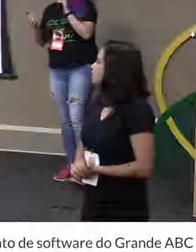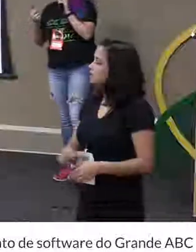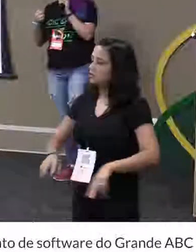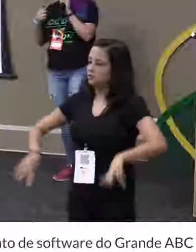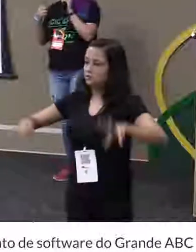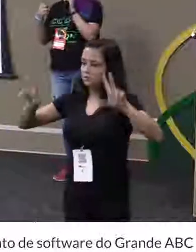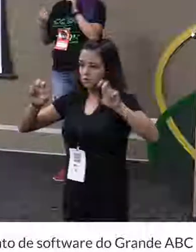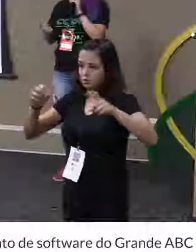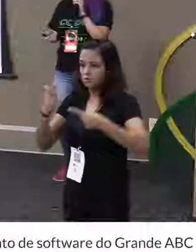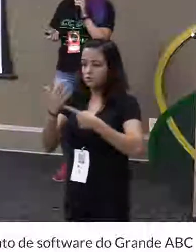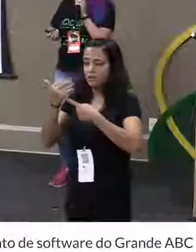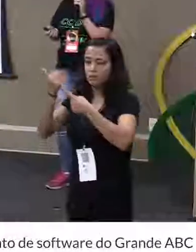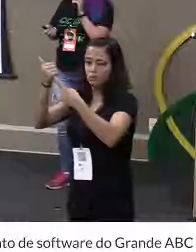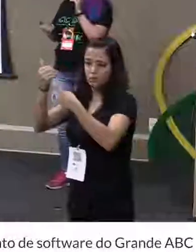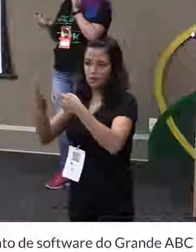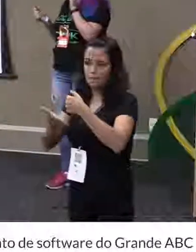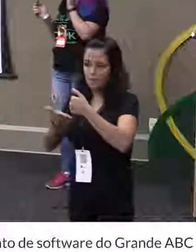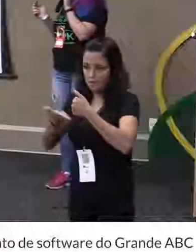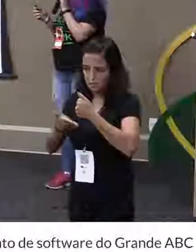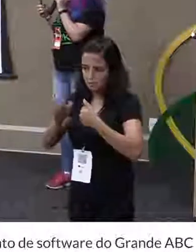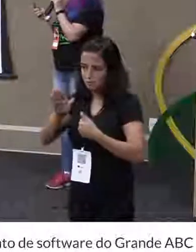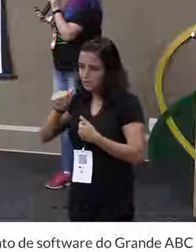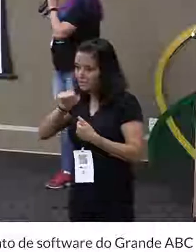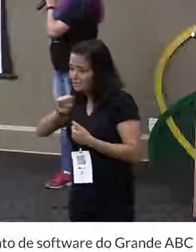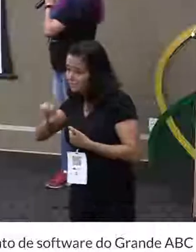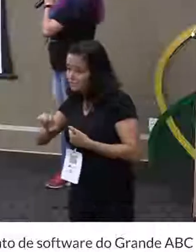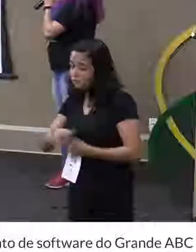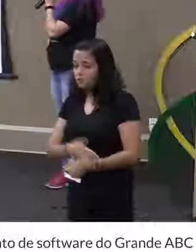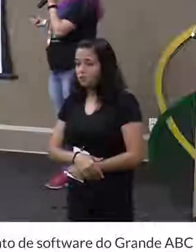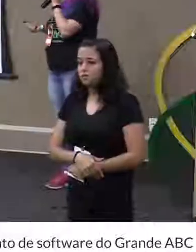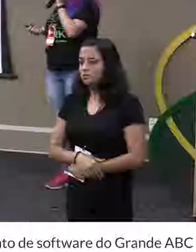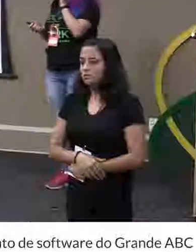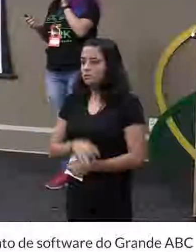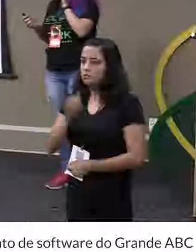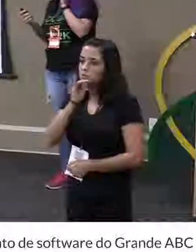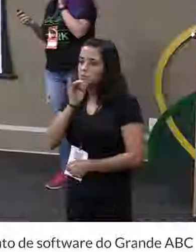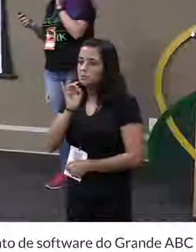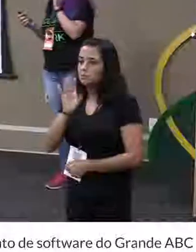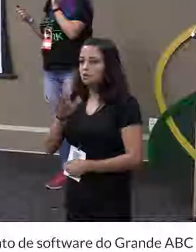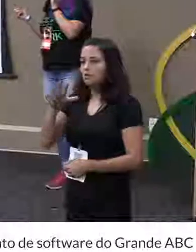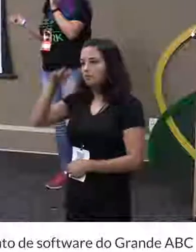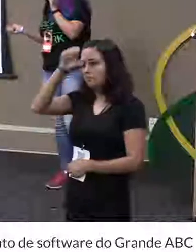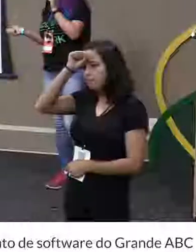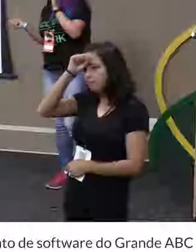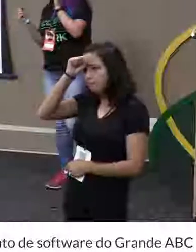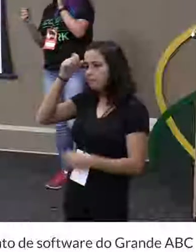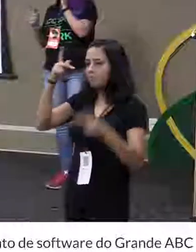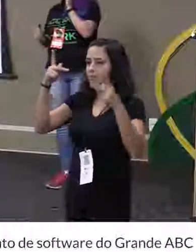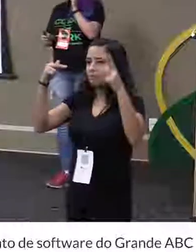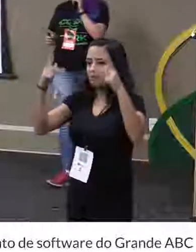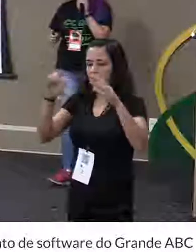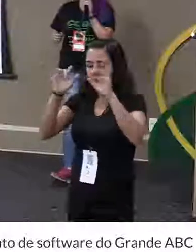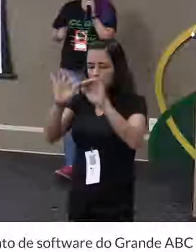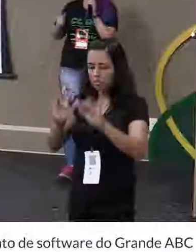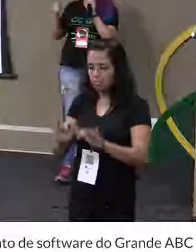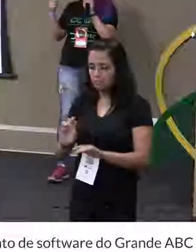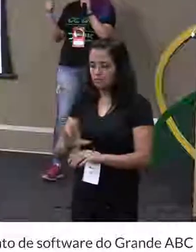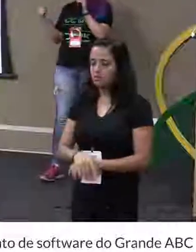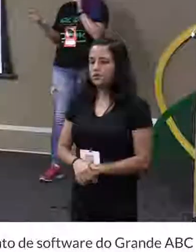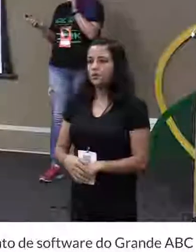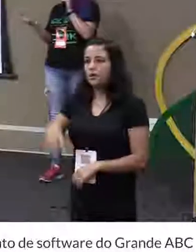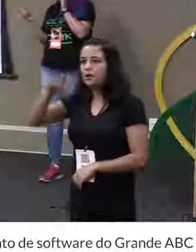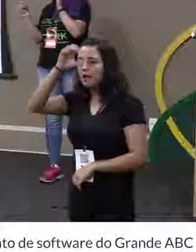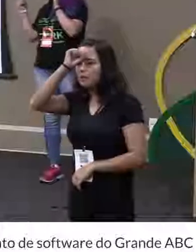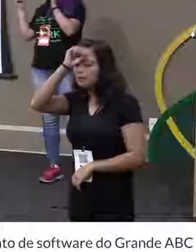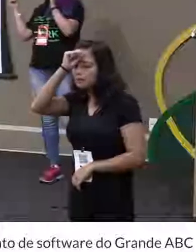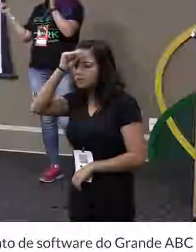gente fala tecnologia de base, a gente não quer só falar, ah, você tem que aprender a programar nessas linguagens. Você tem que aprender